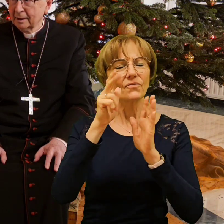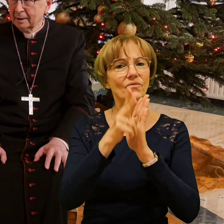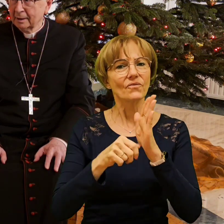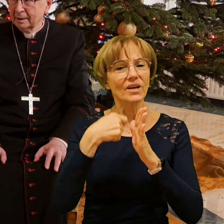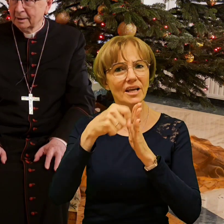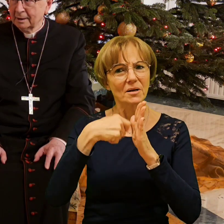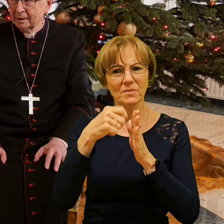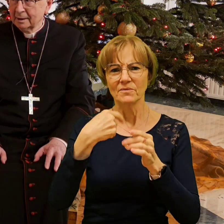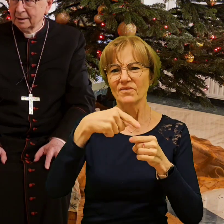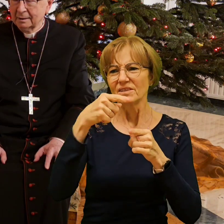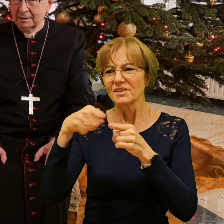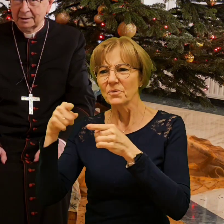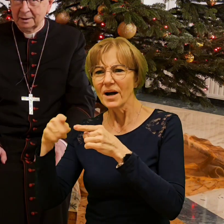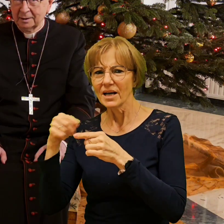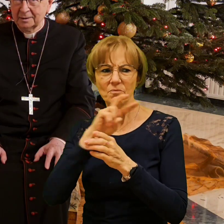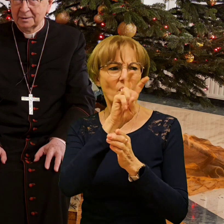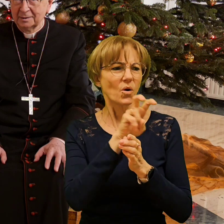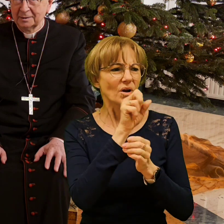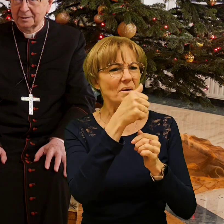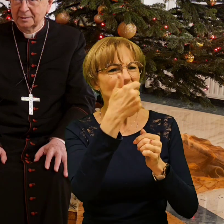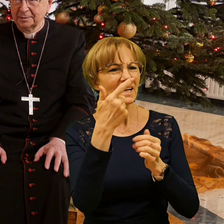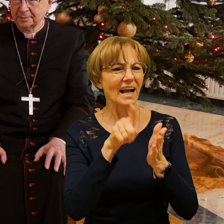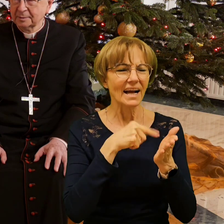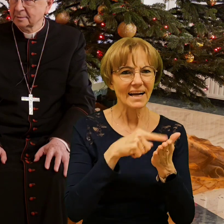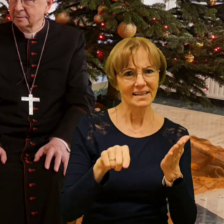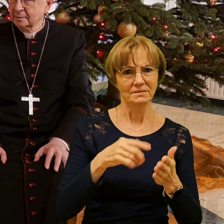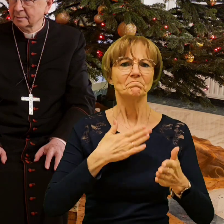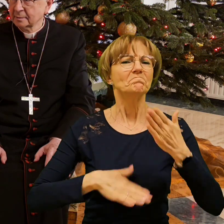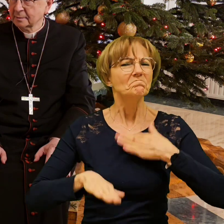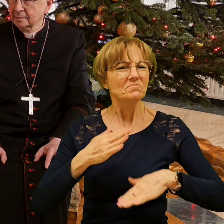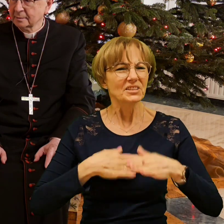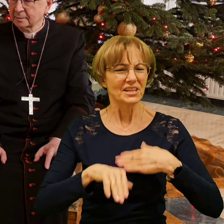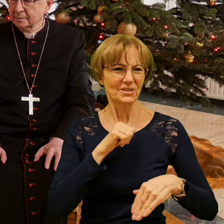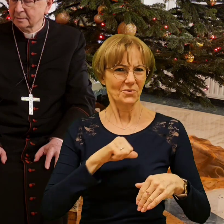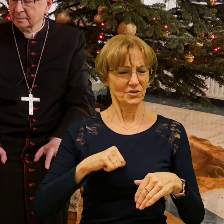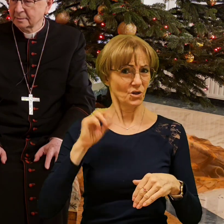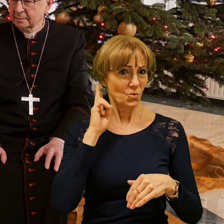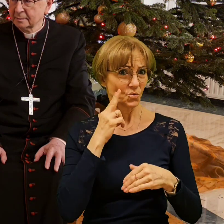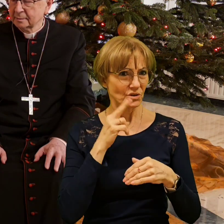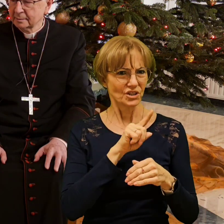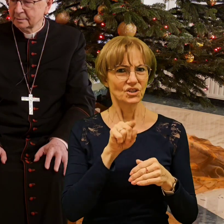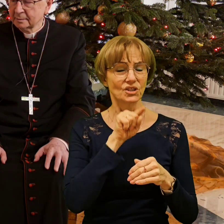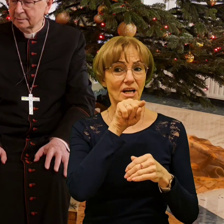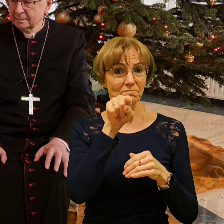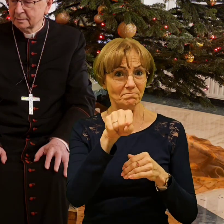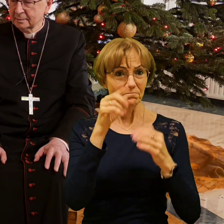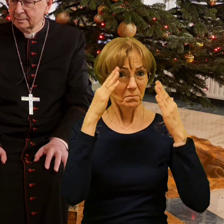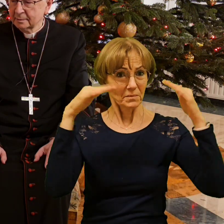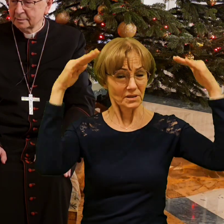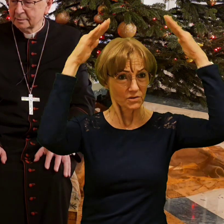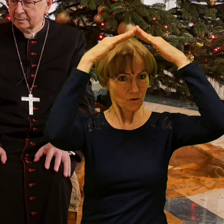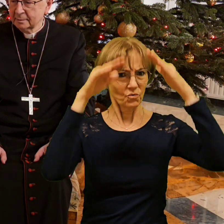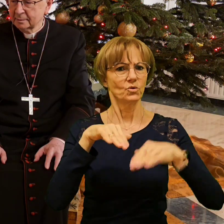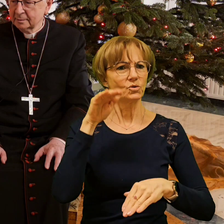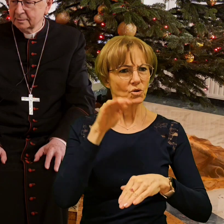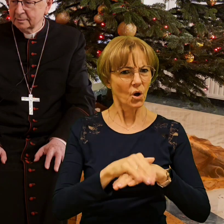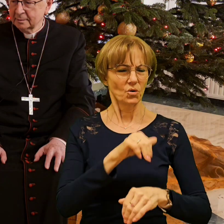nawzajem, oglądają po kilka razy, po prostu cieszą się, że przewodniczący episkopatu zgodził się